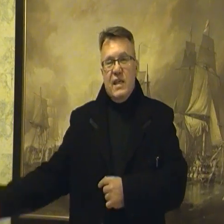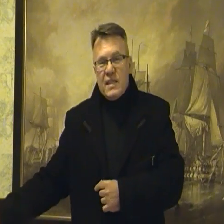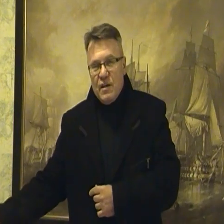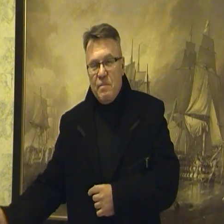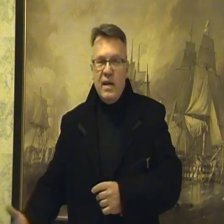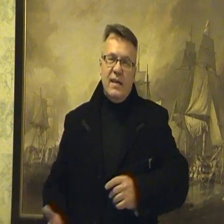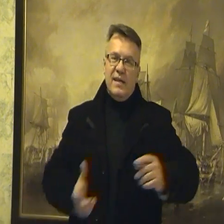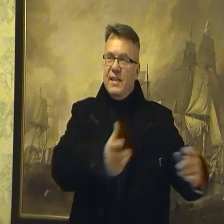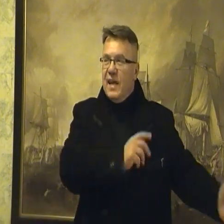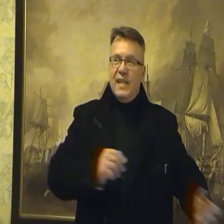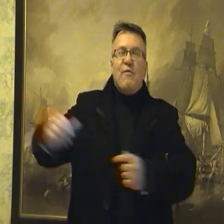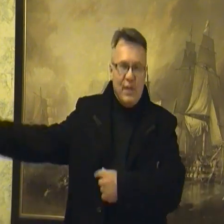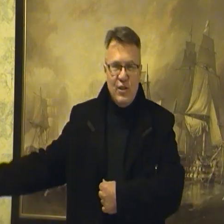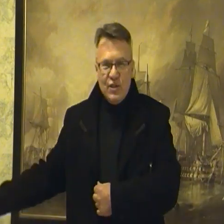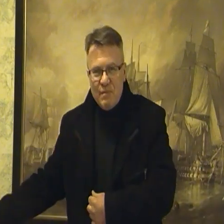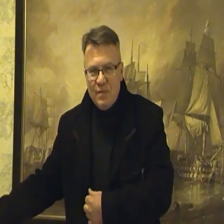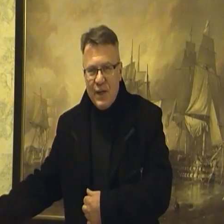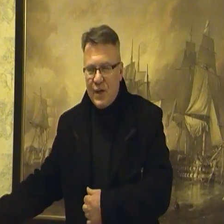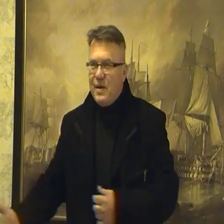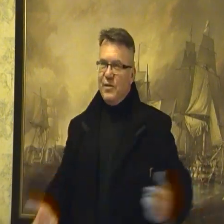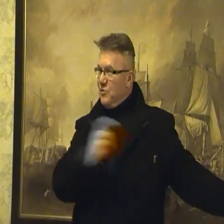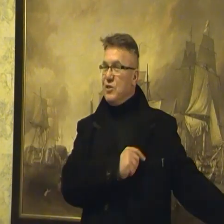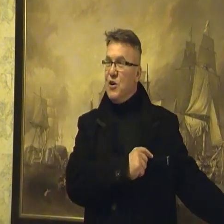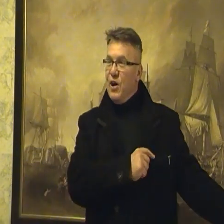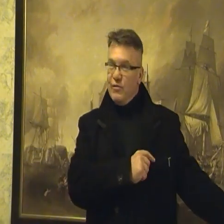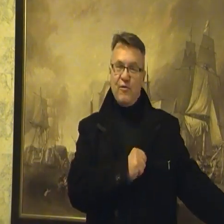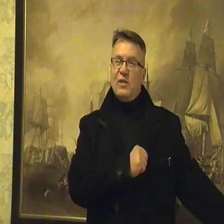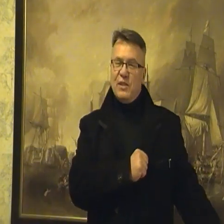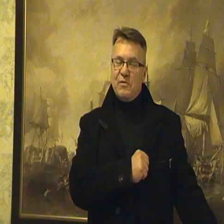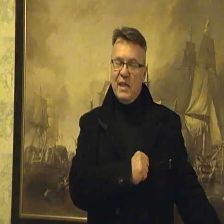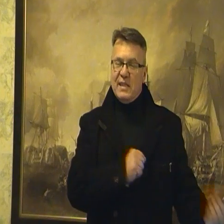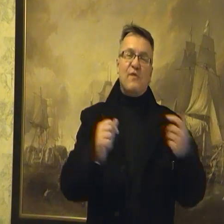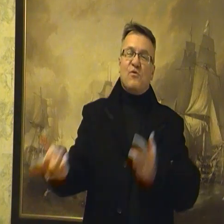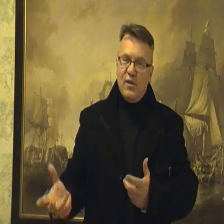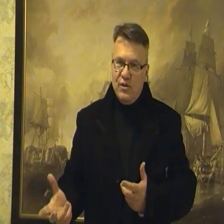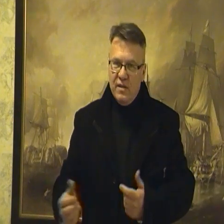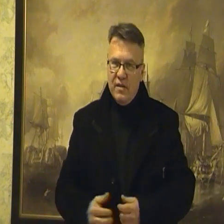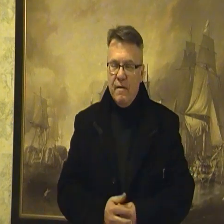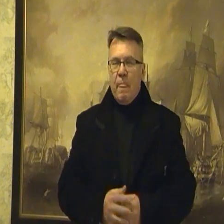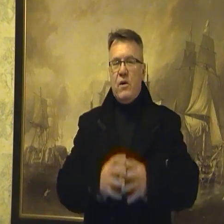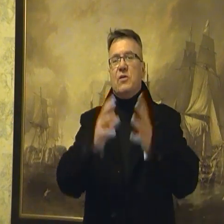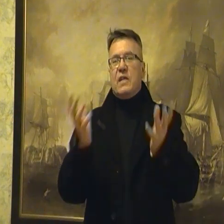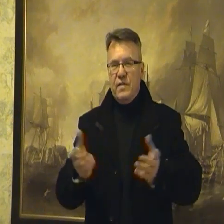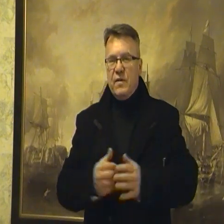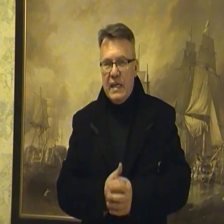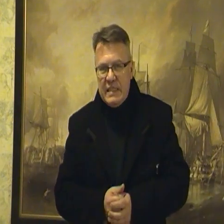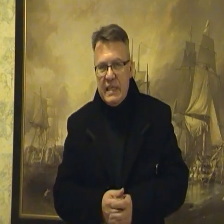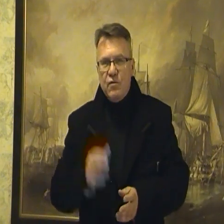ukraińska ropa, na Ukrainie też nie pompuje ropa, ona już w Polsce jest ukraińska. O co tu chodzi? Chodzi o tak zwane Galicję,